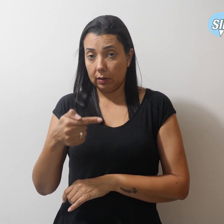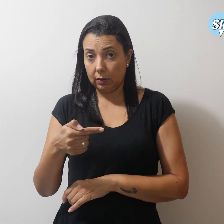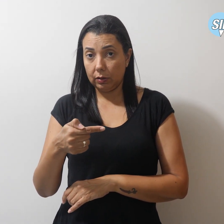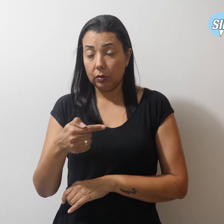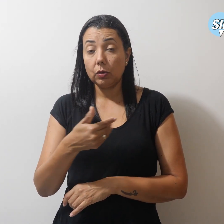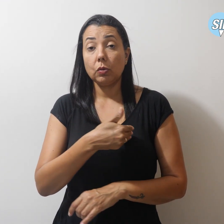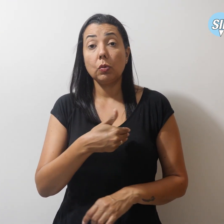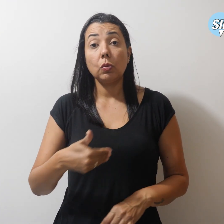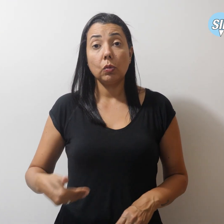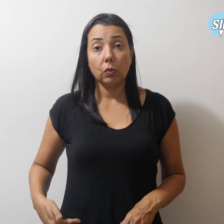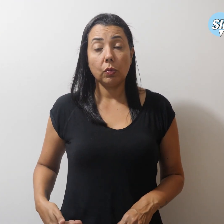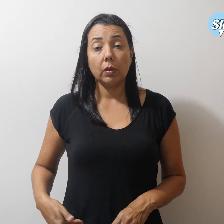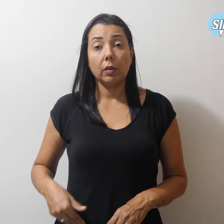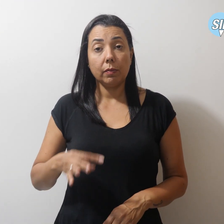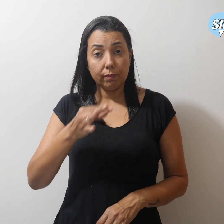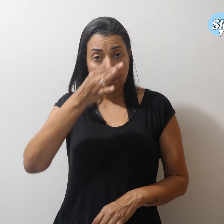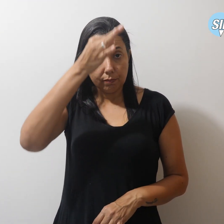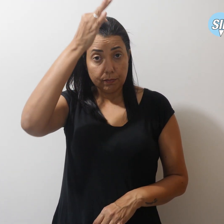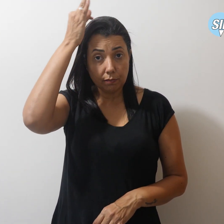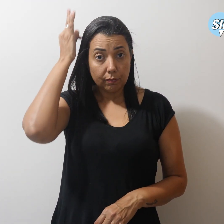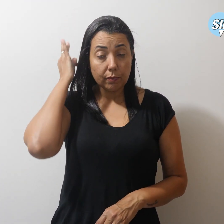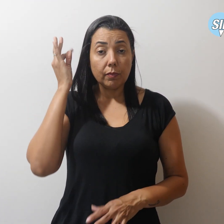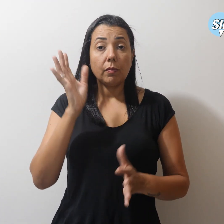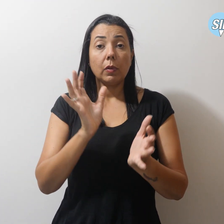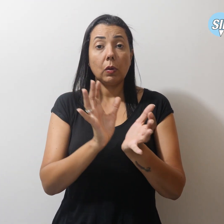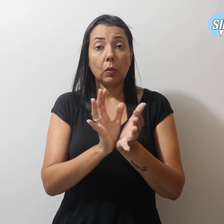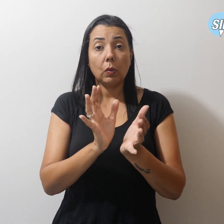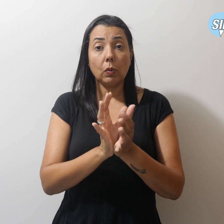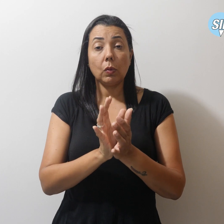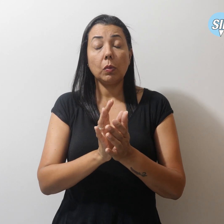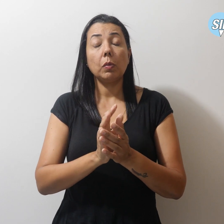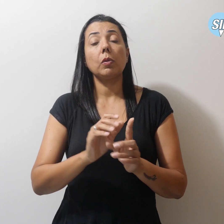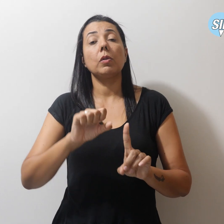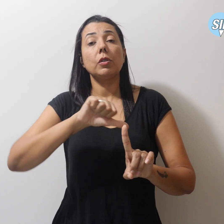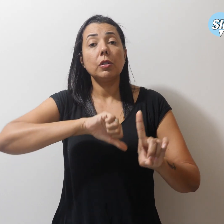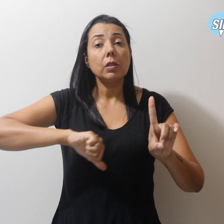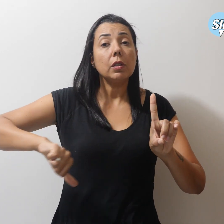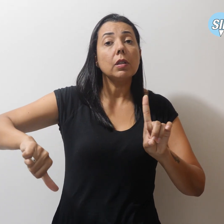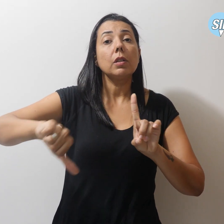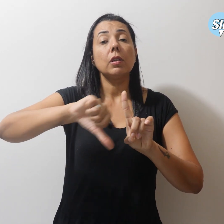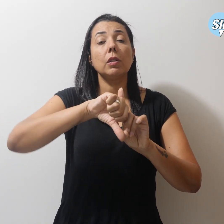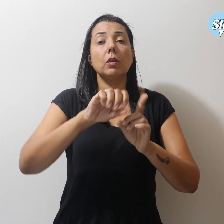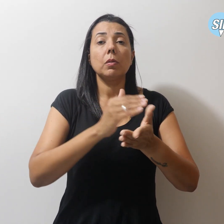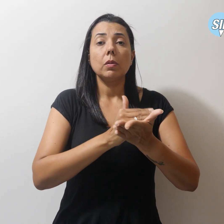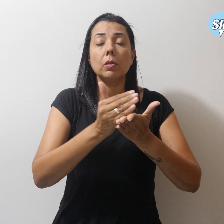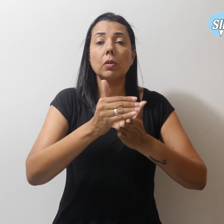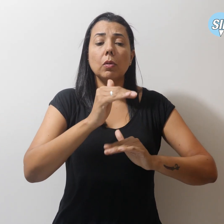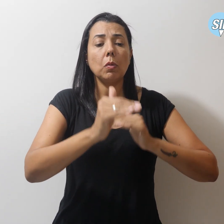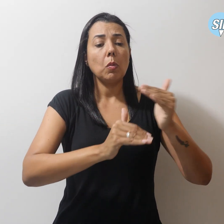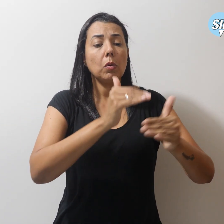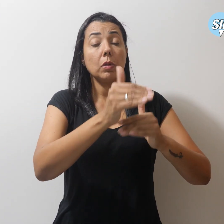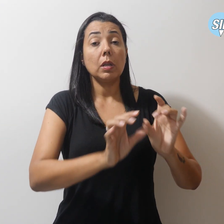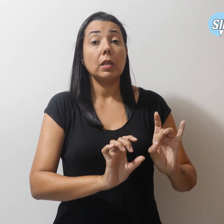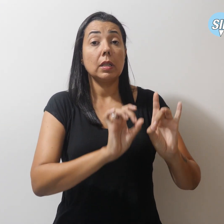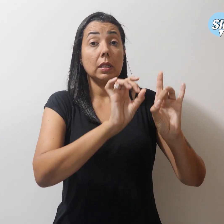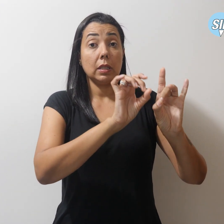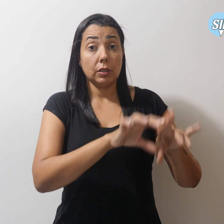governo Michel Temer, a Comissão de Anistia iniciou um processo de deixar de ser uma